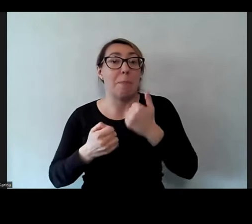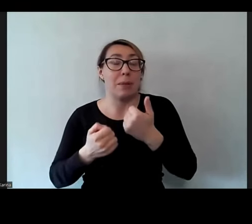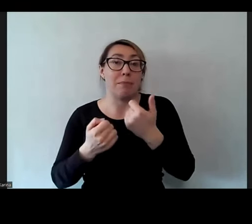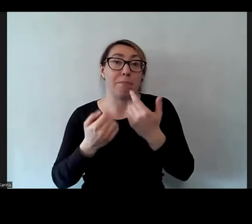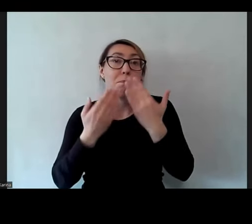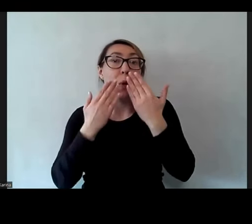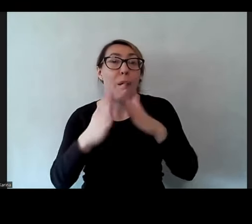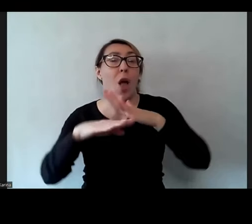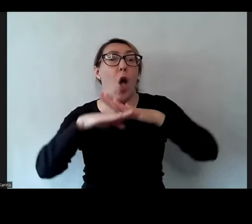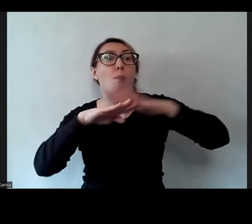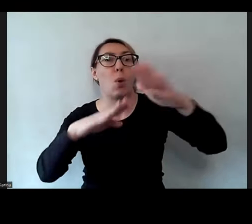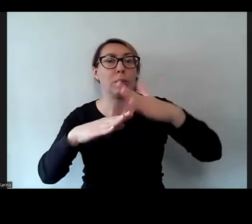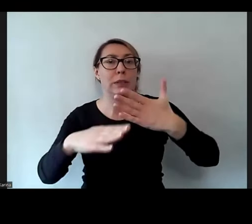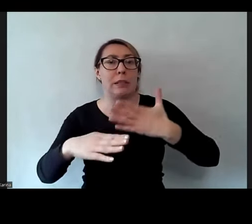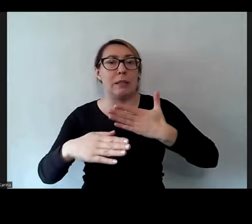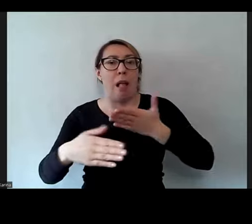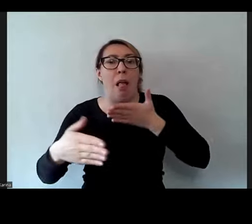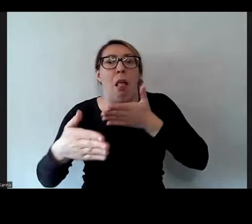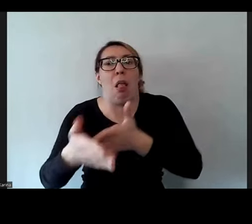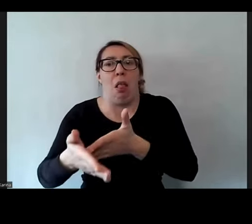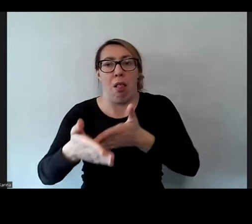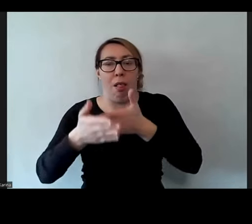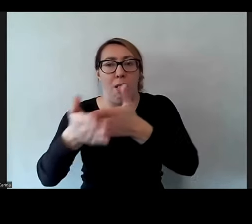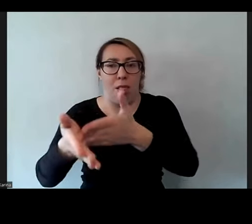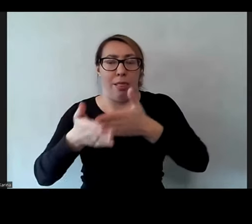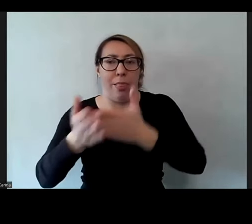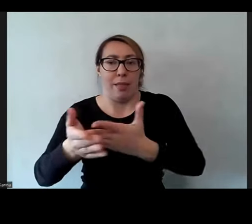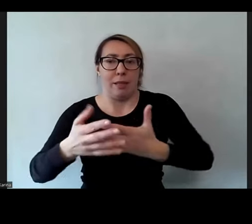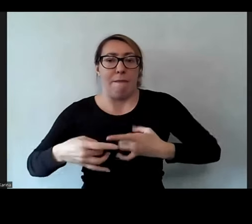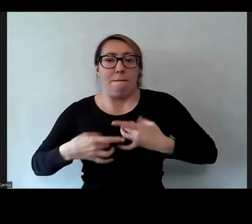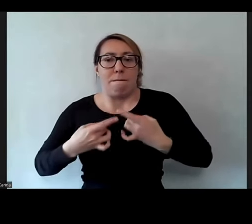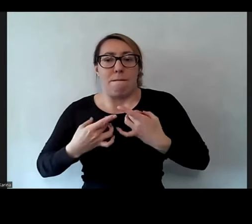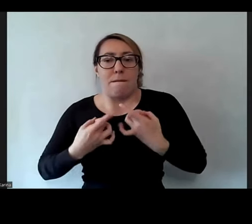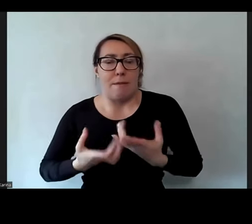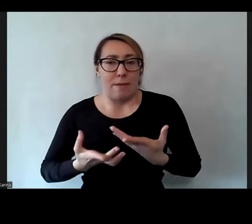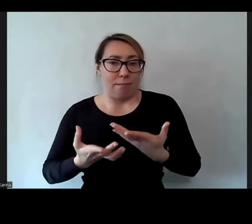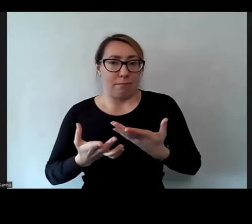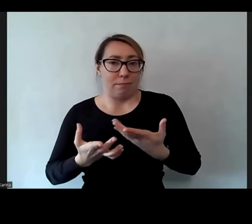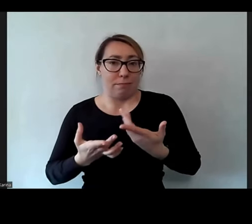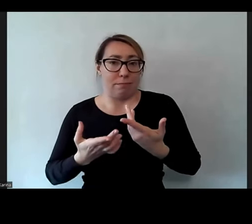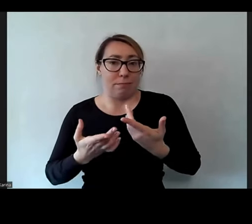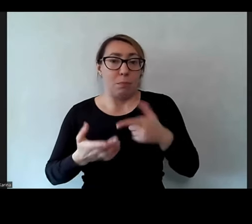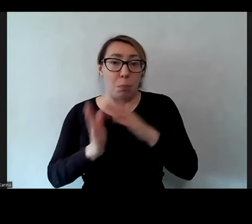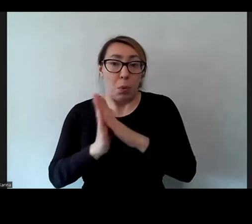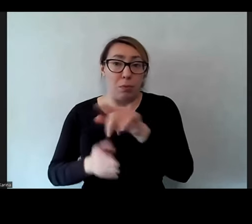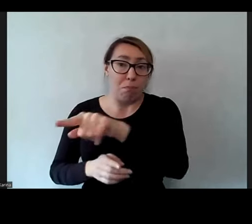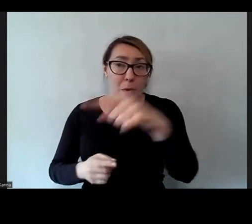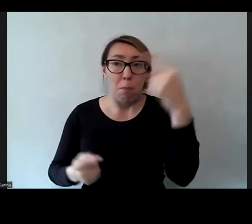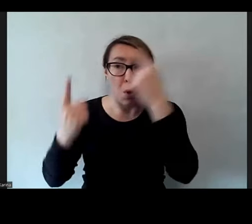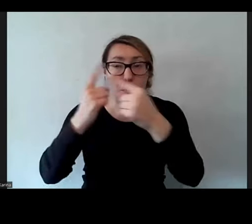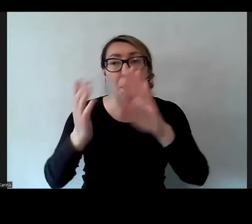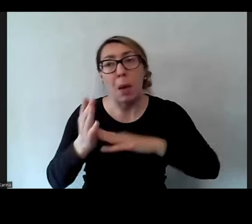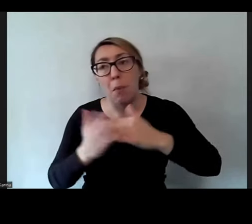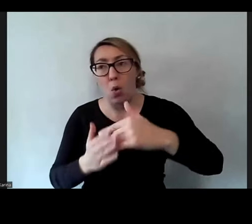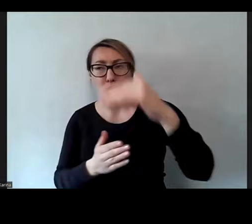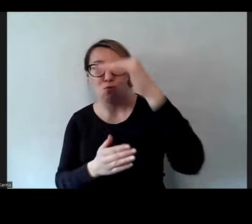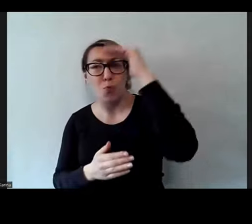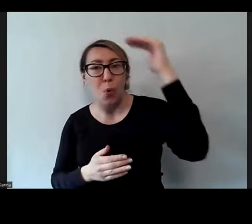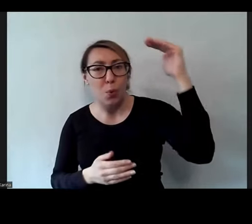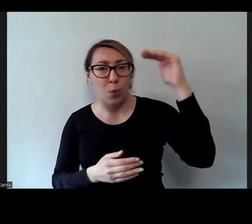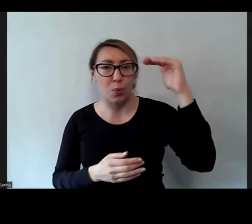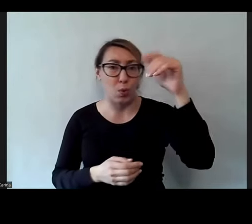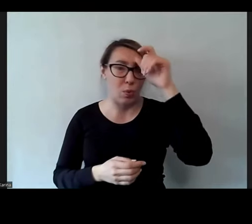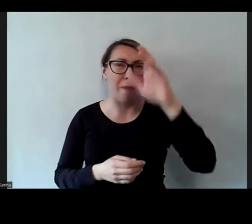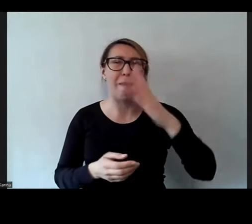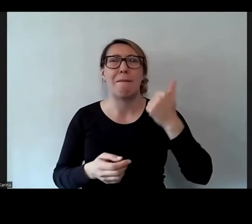bezsilności i frustracji, który towarzyszy dziecku, to pomyślmy o dorosłym człowieku wiele lat temu, możecie